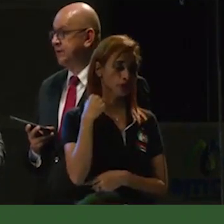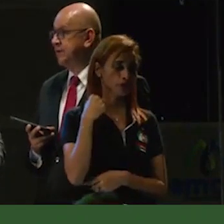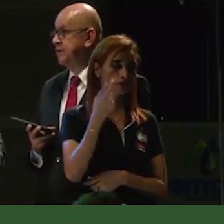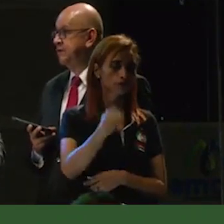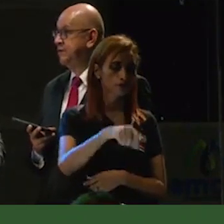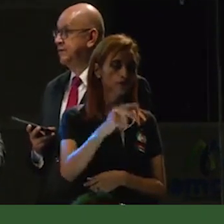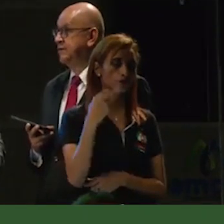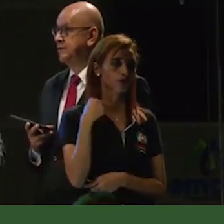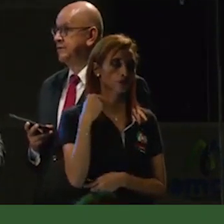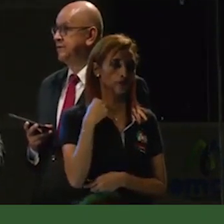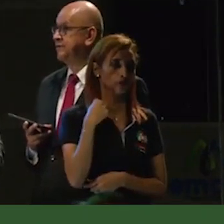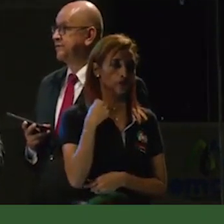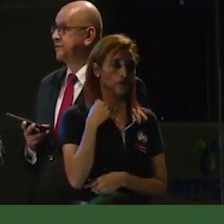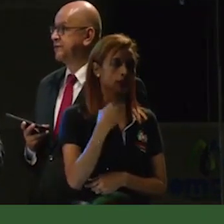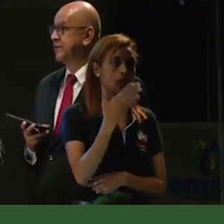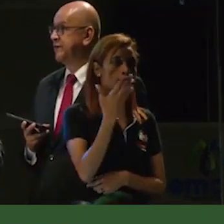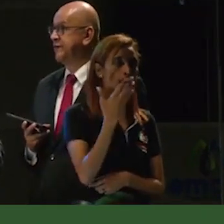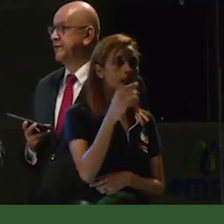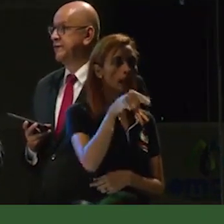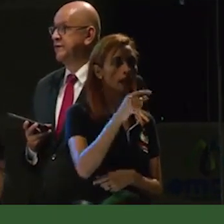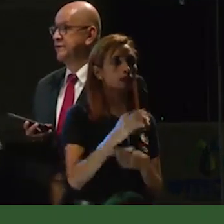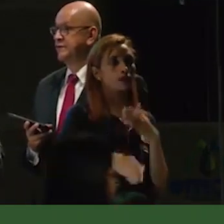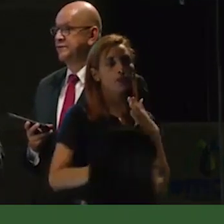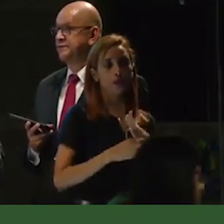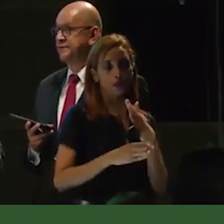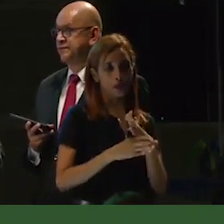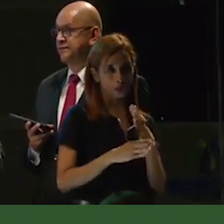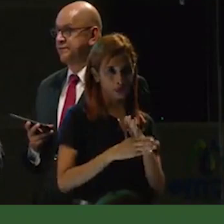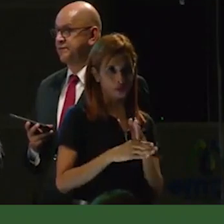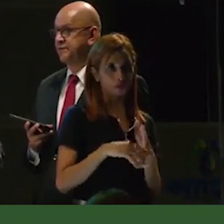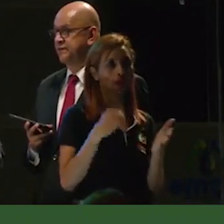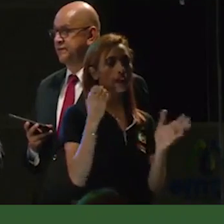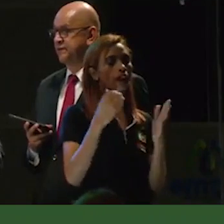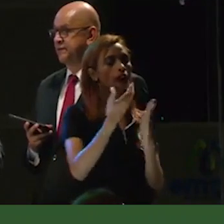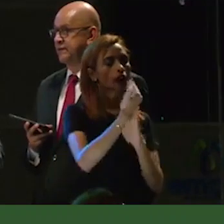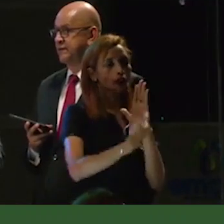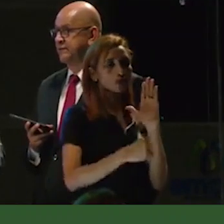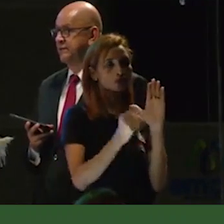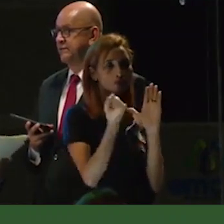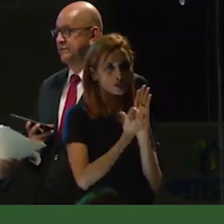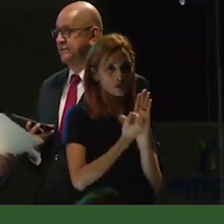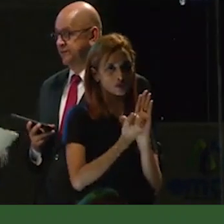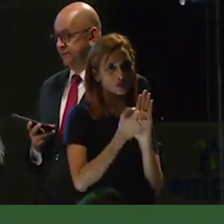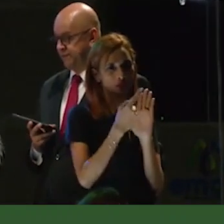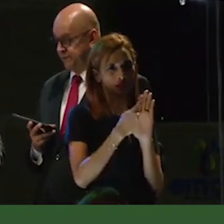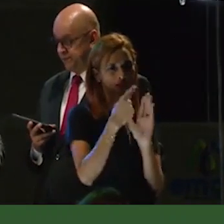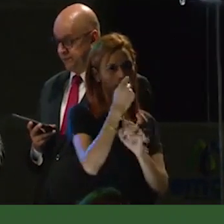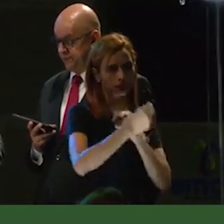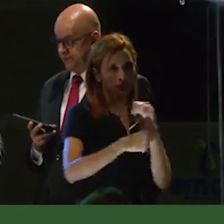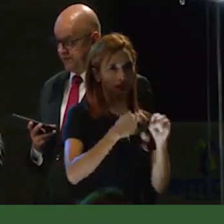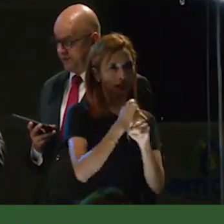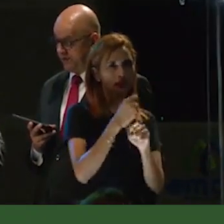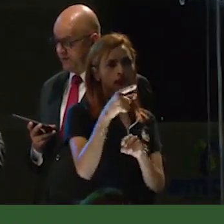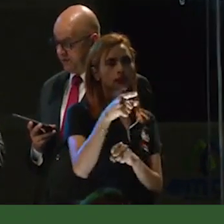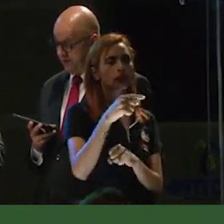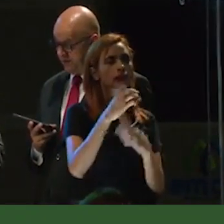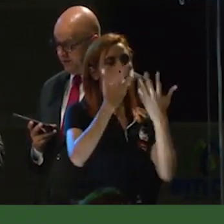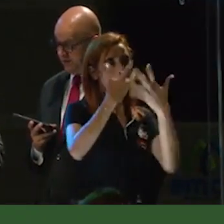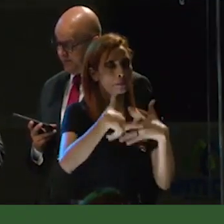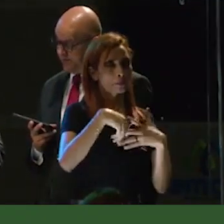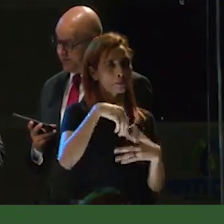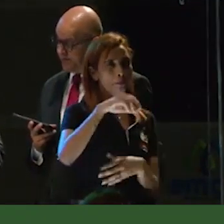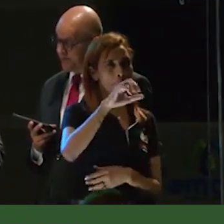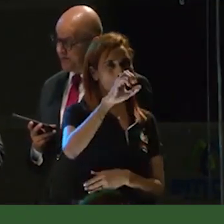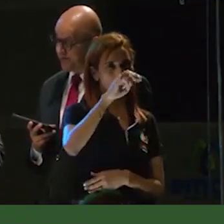los calarqueños seguirán recibiendo las facturas con las tarifas aprobadas en el año 2016 por la Junta Directiva de Multipropósito,